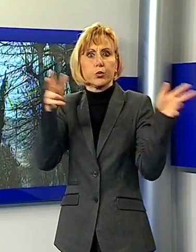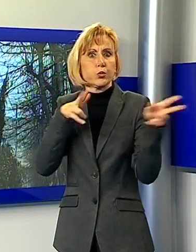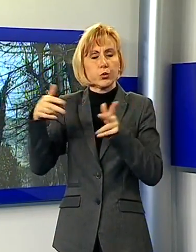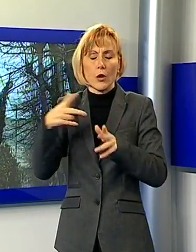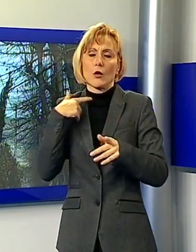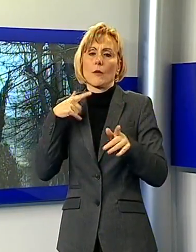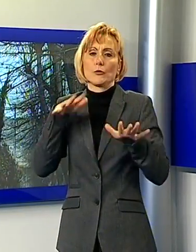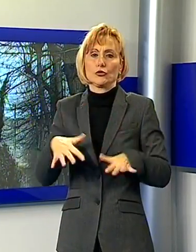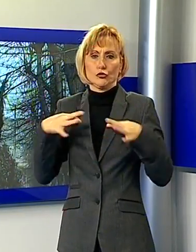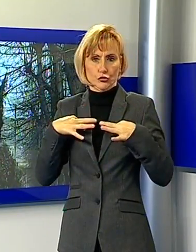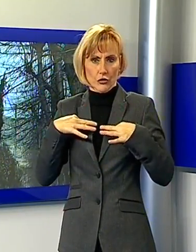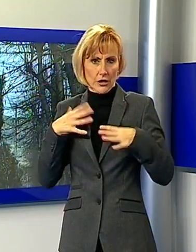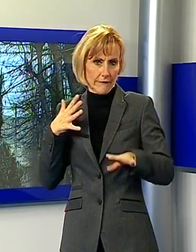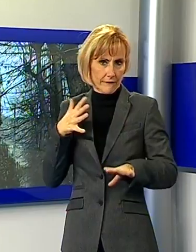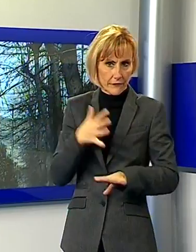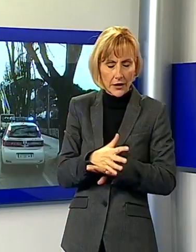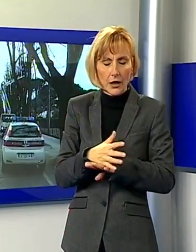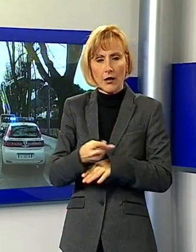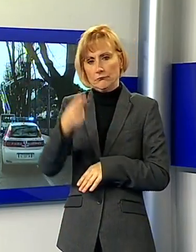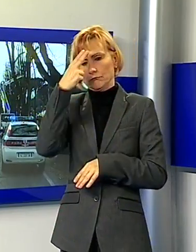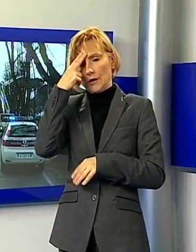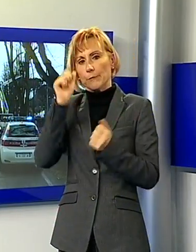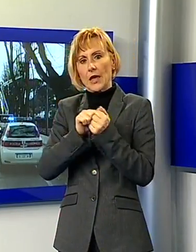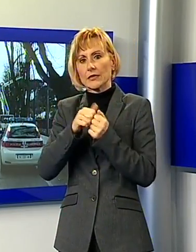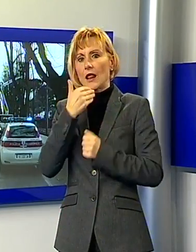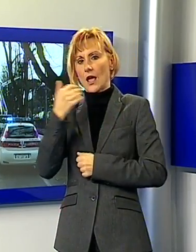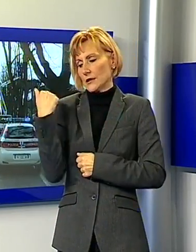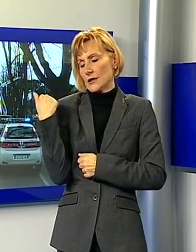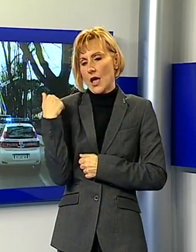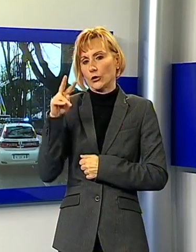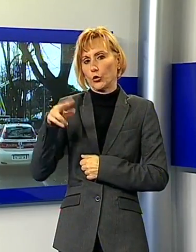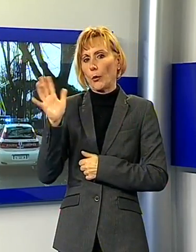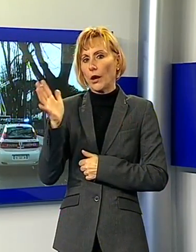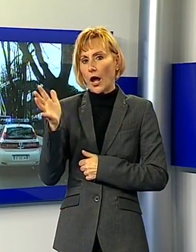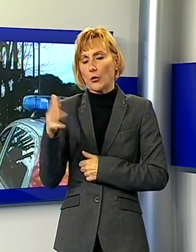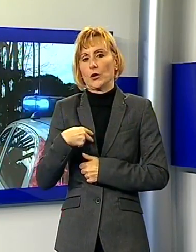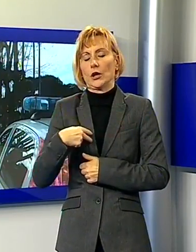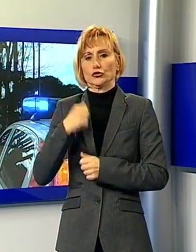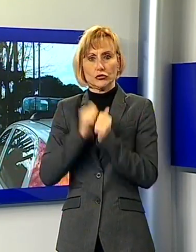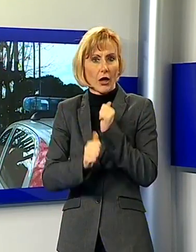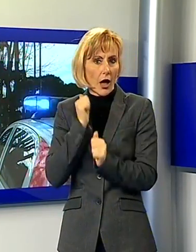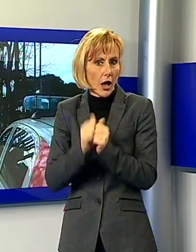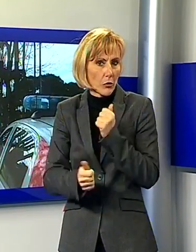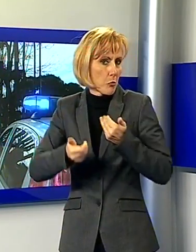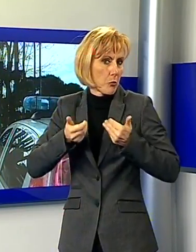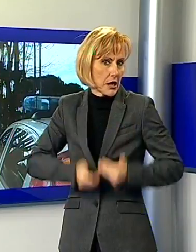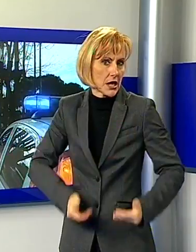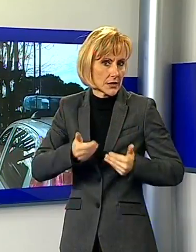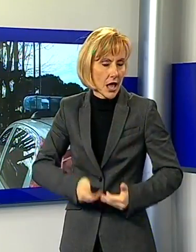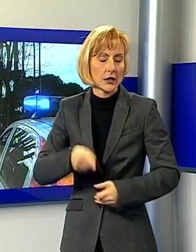Pietrasanta dove il ricordo dei danni della tempesta del marzo 2015 è ancora fresco. Il pericolo vento ha spinto l'amministrazione dopo